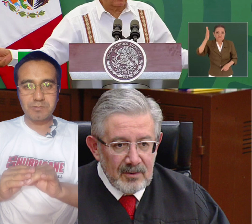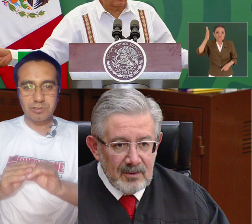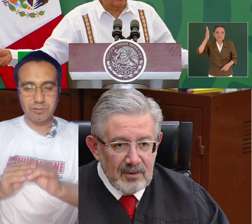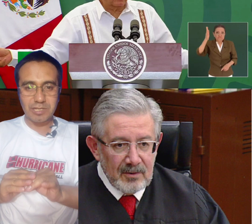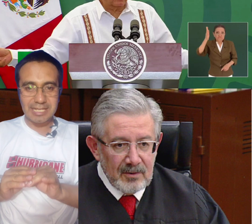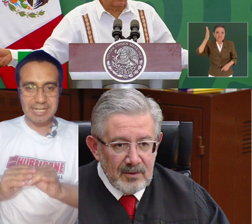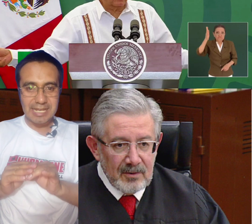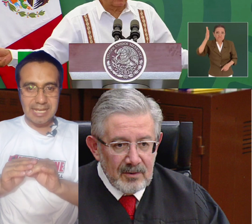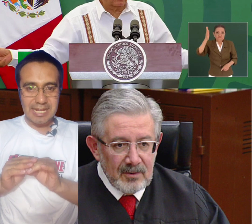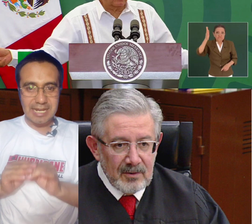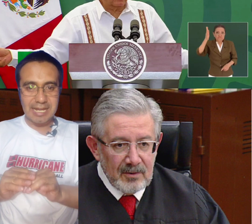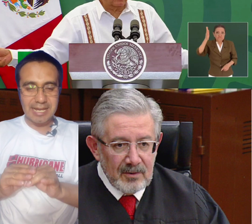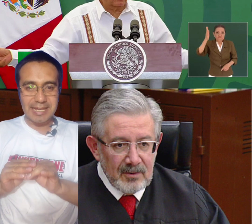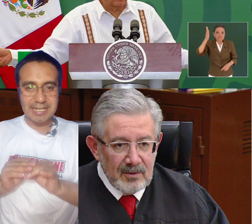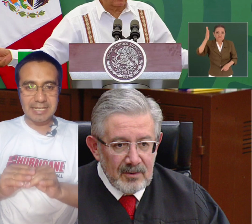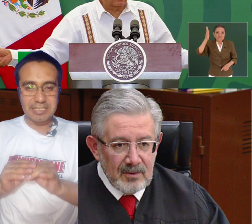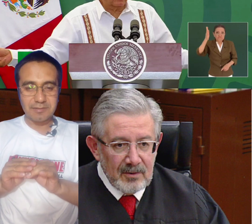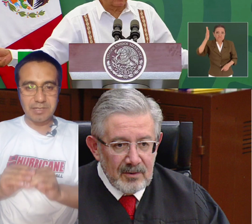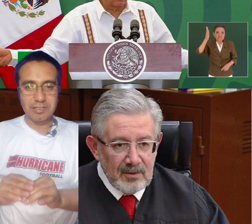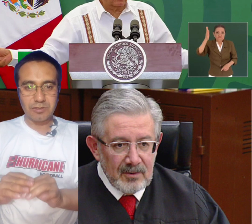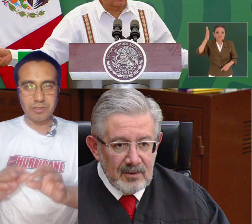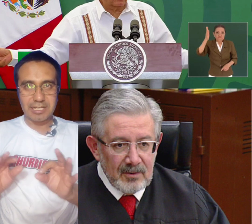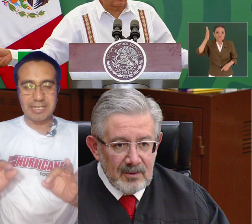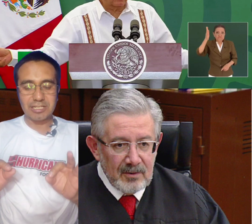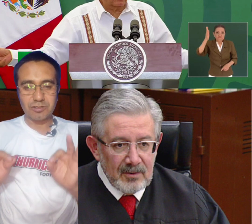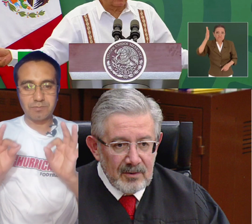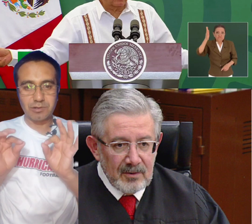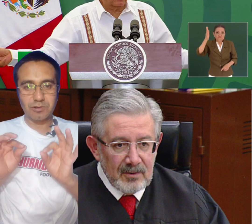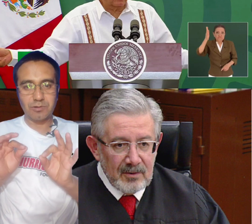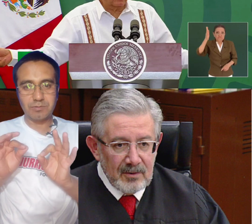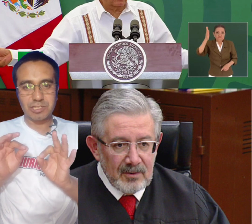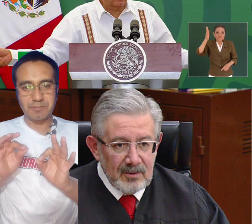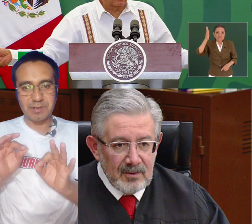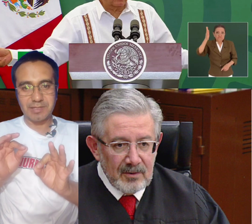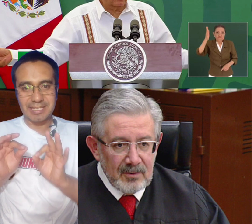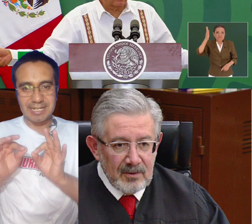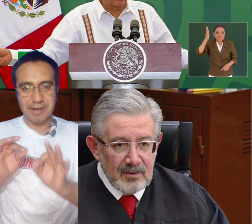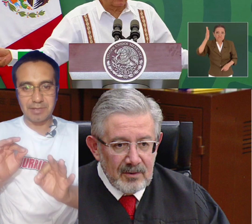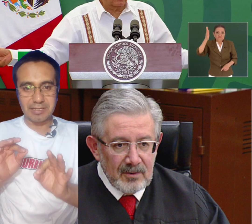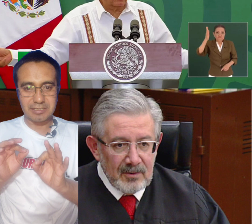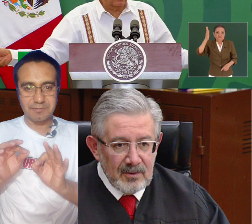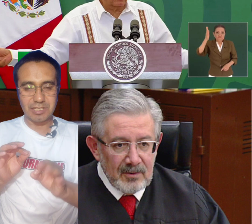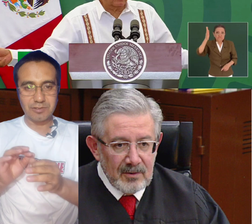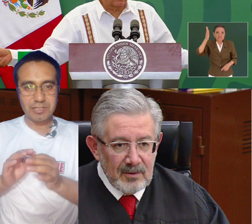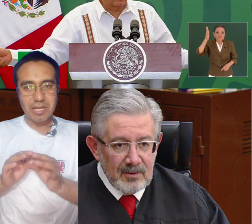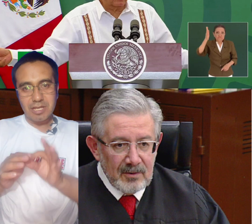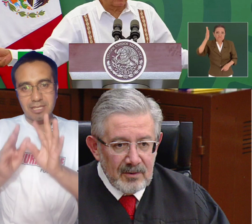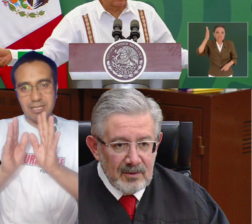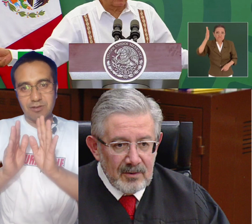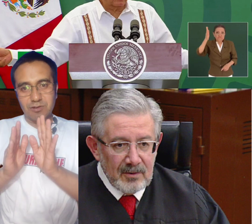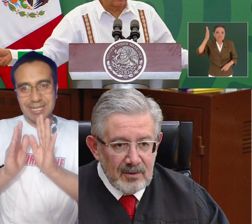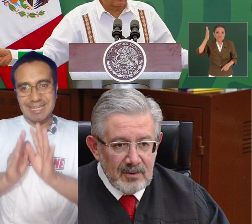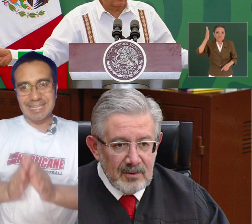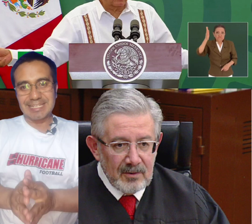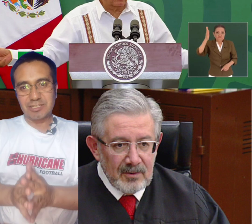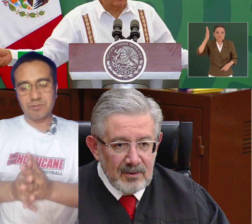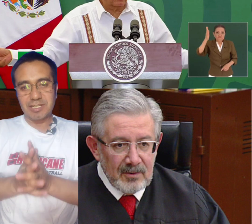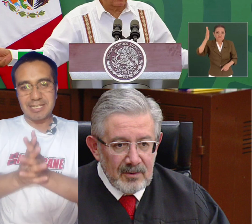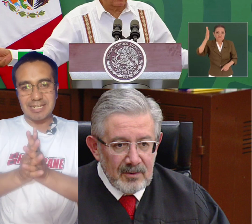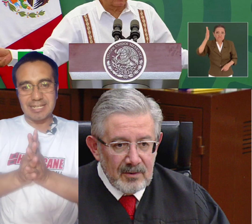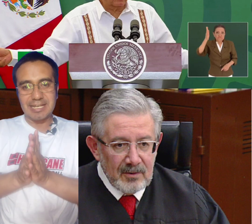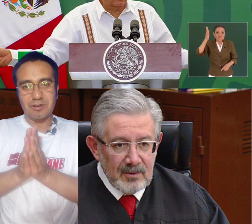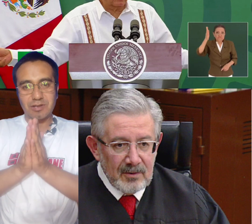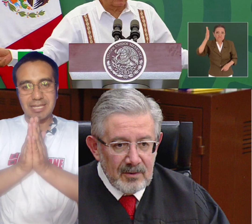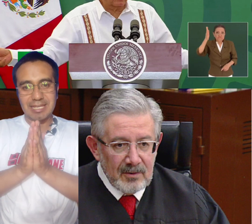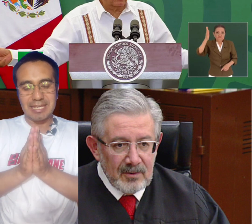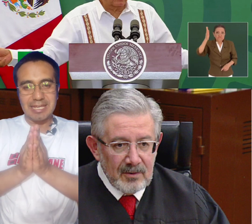obstruir el crecimiento de la nación pero no lo vamos a permitir, amigas y amigos quiero que quede esto